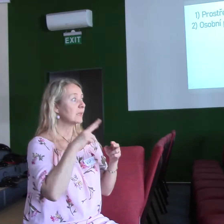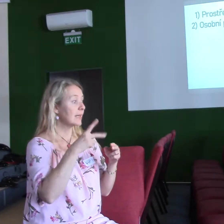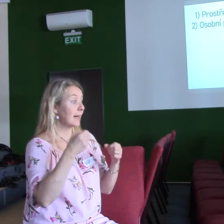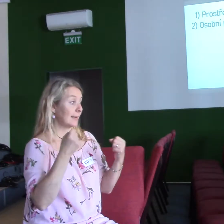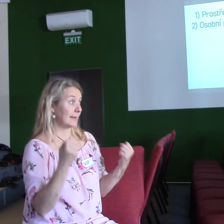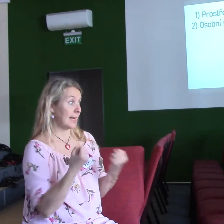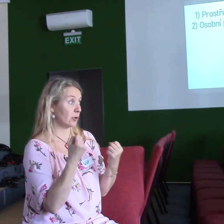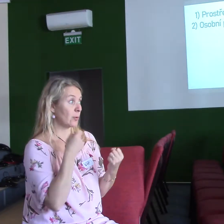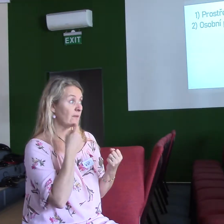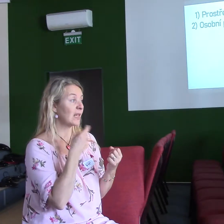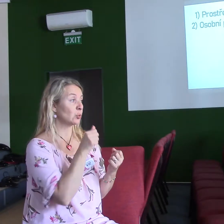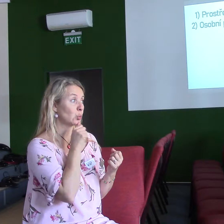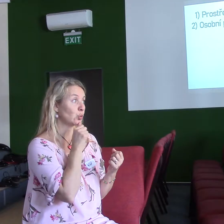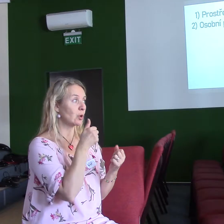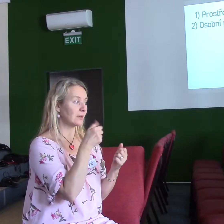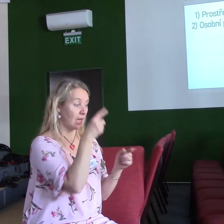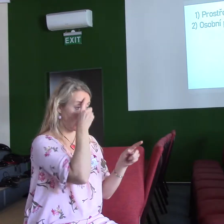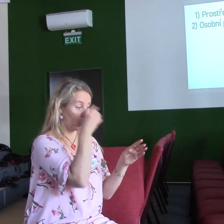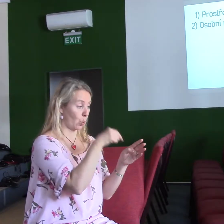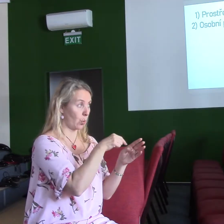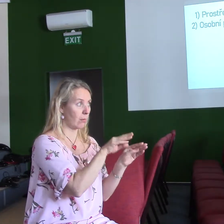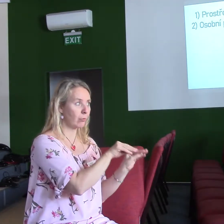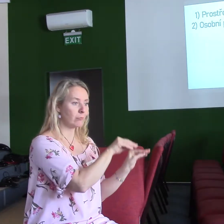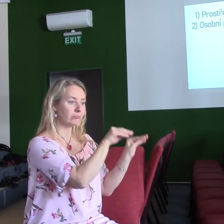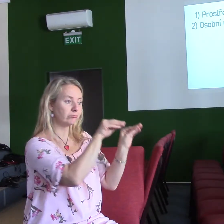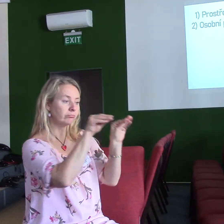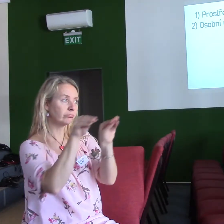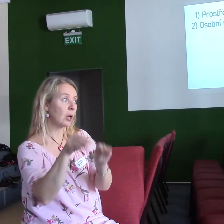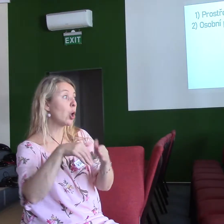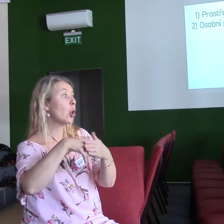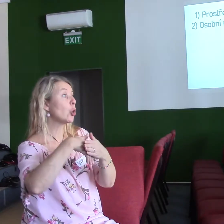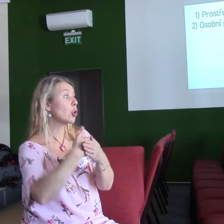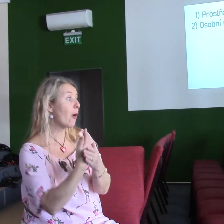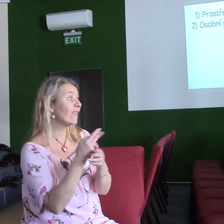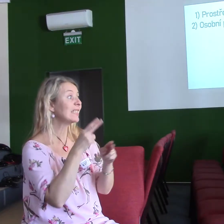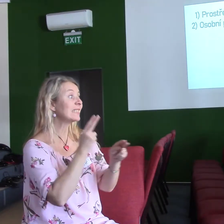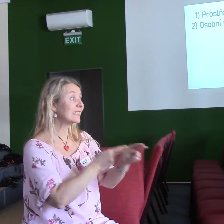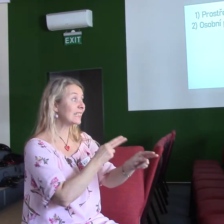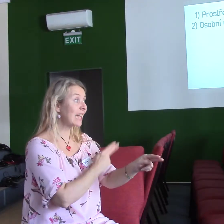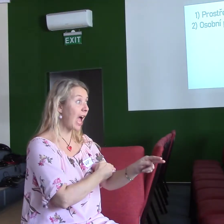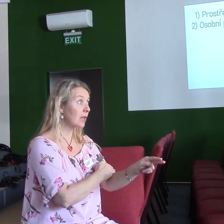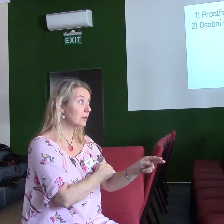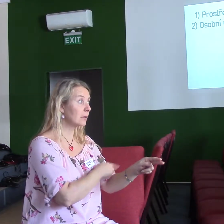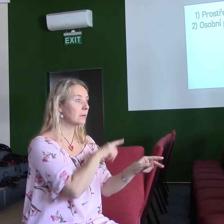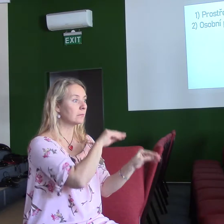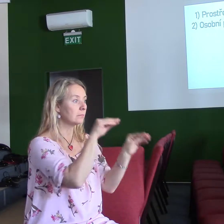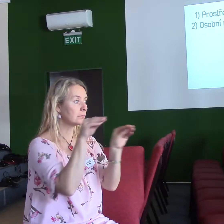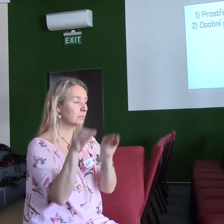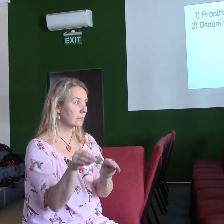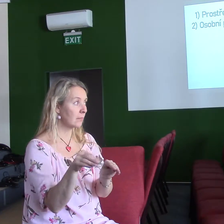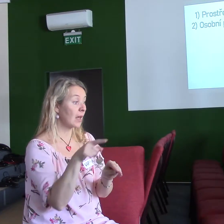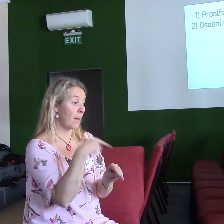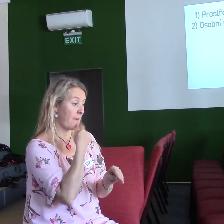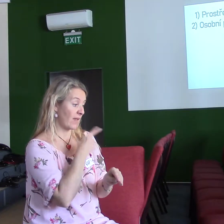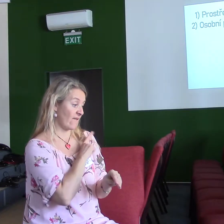když se přestěhovali do nového místa, do nového sboru, nového státu v USA a přijeli s jeho děti, dospívající. A hlavně jeho